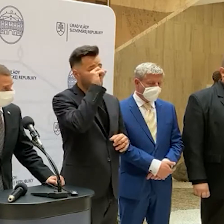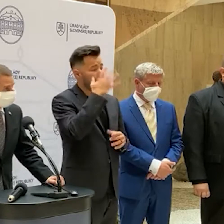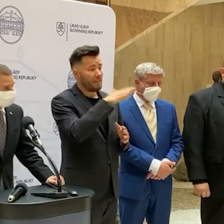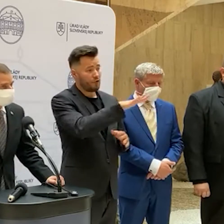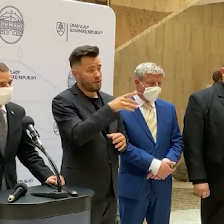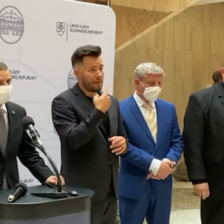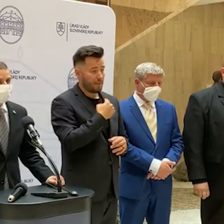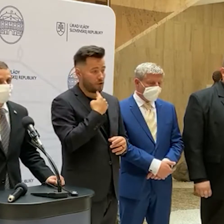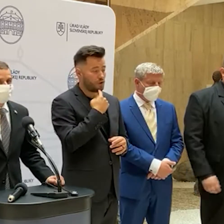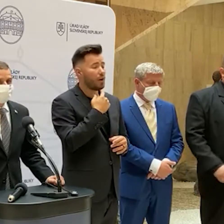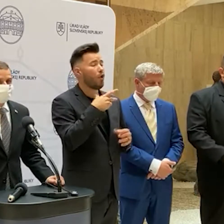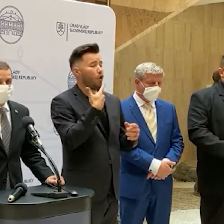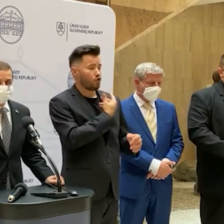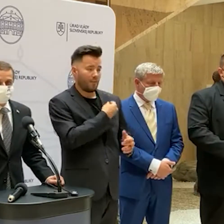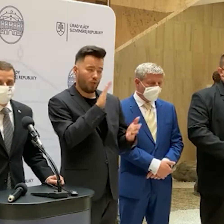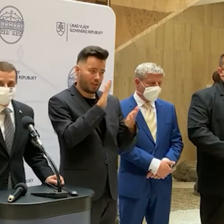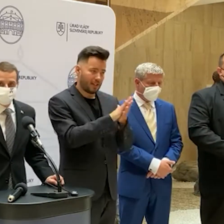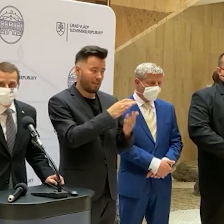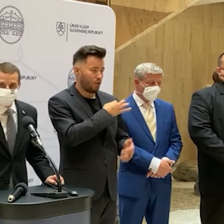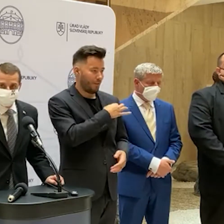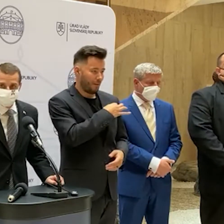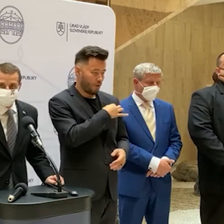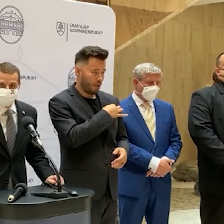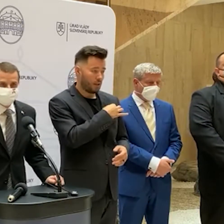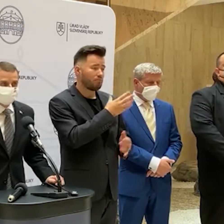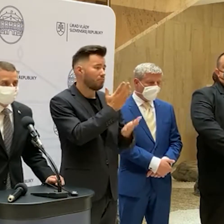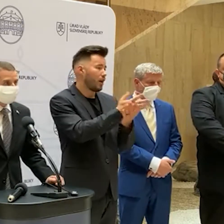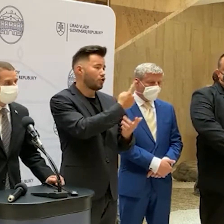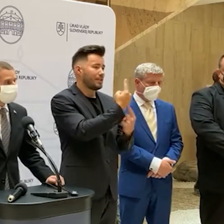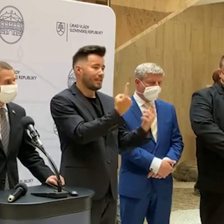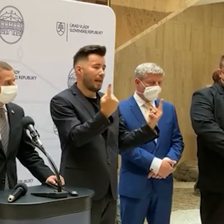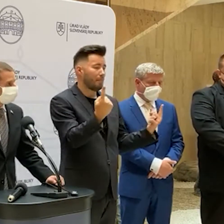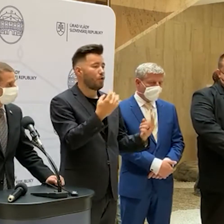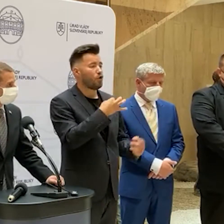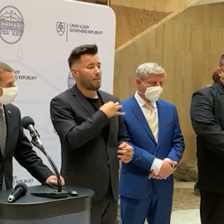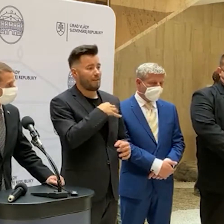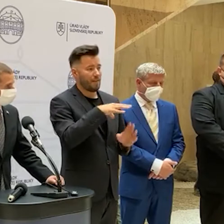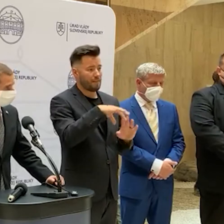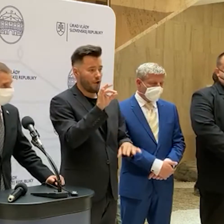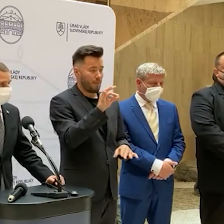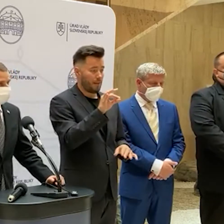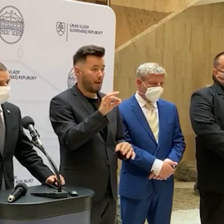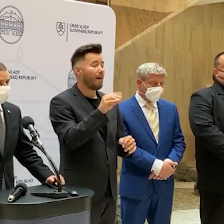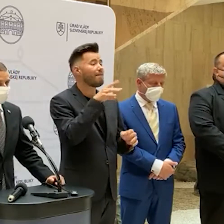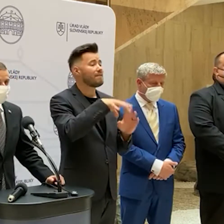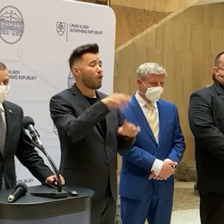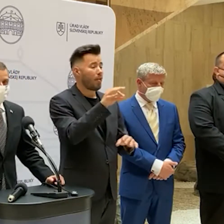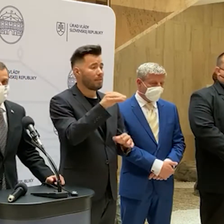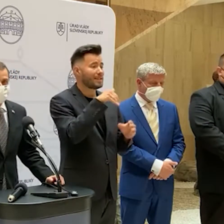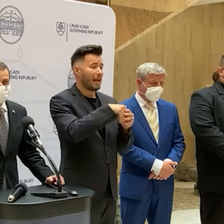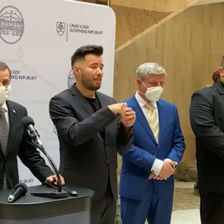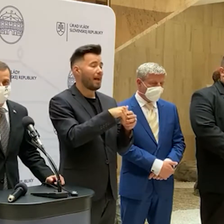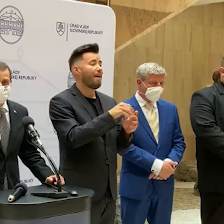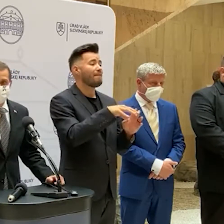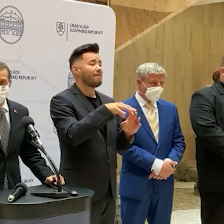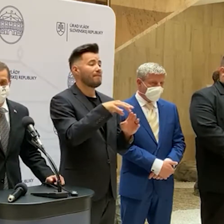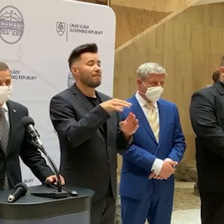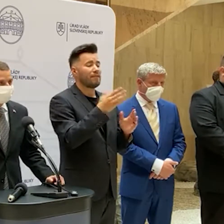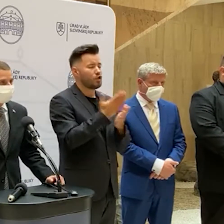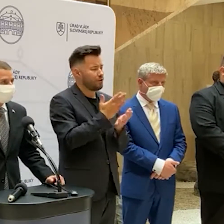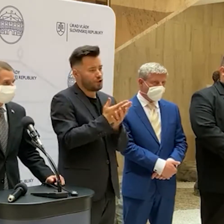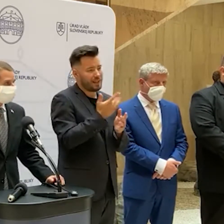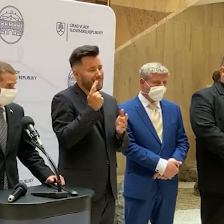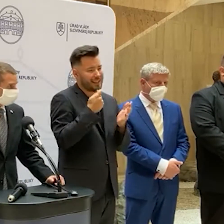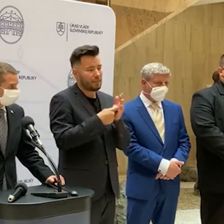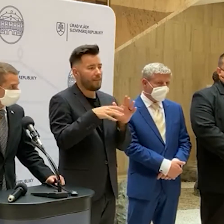a zostáva dobrovoľné. Očkovanie je dobrovoľná voľba každého z nás. ako to už býva v prípade voľby, s každou voľbou potom prichádza